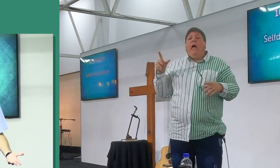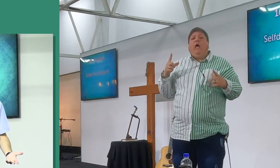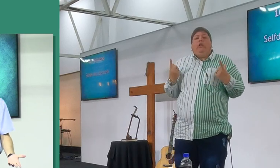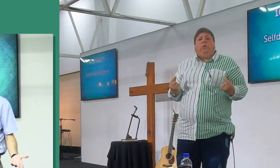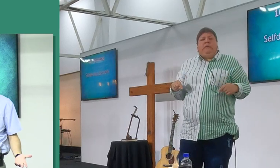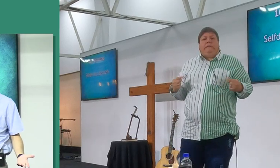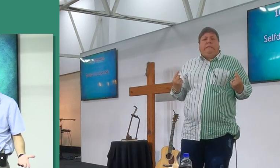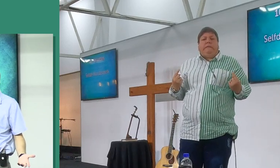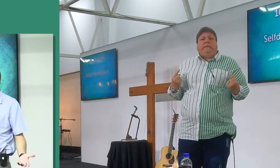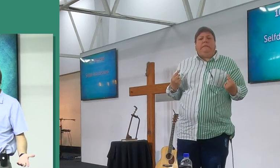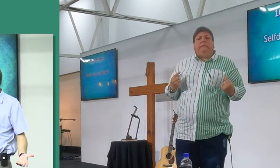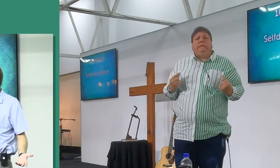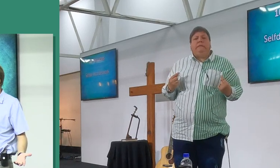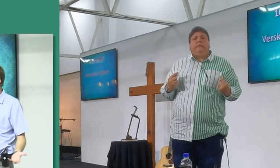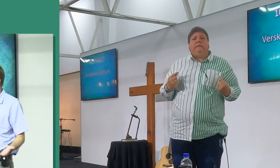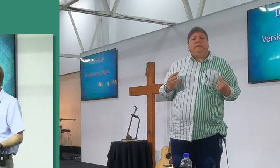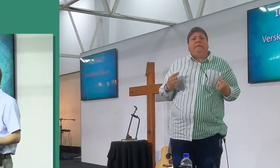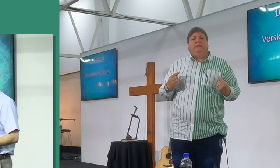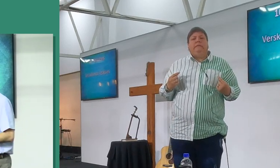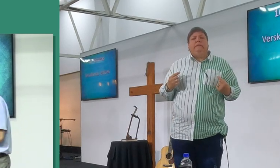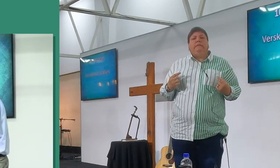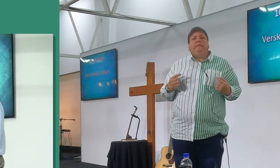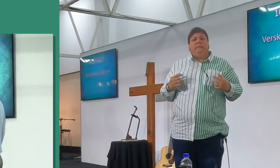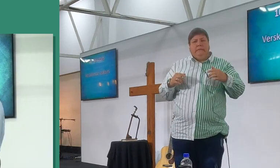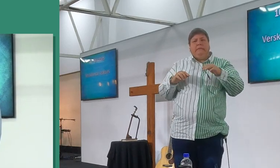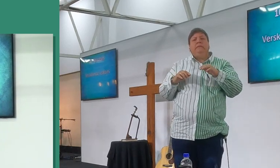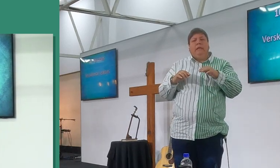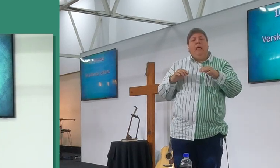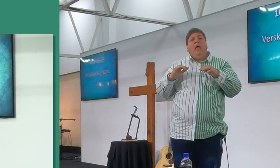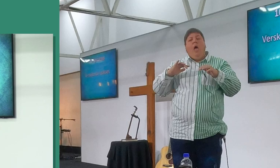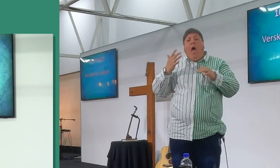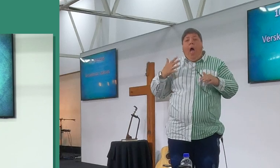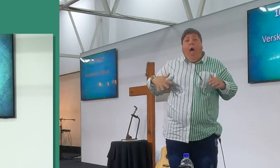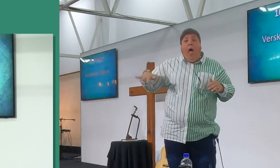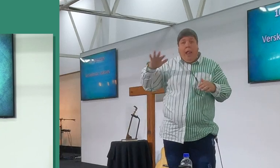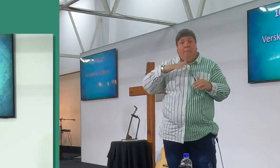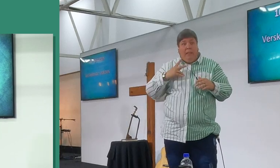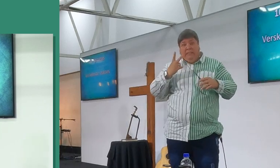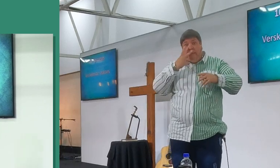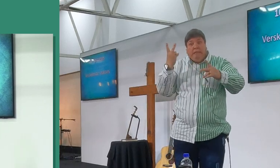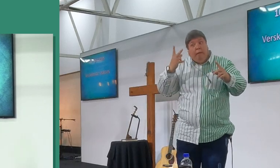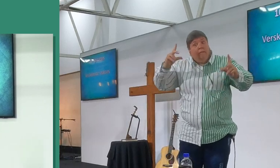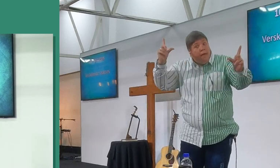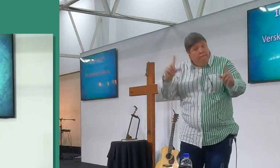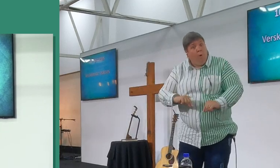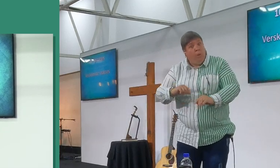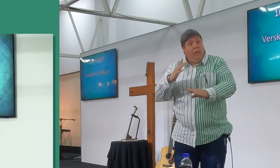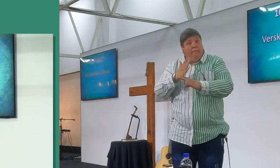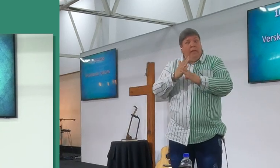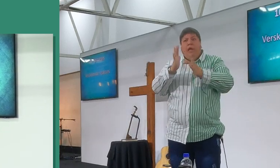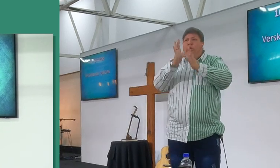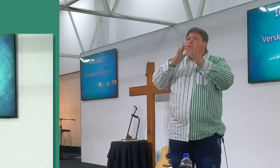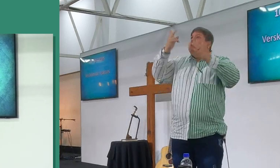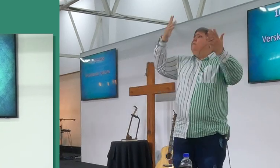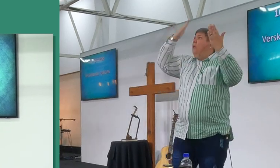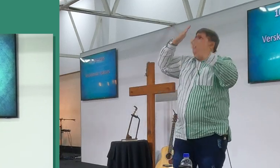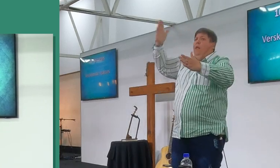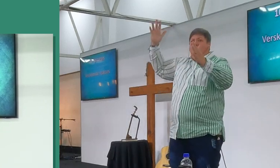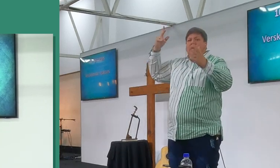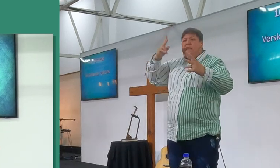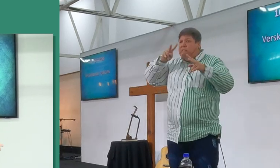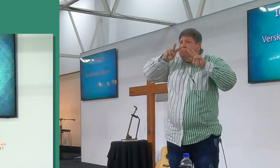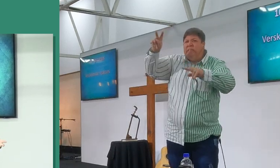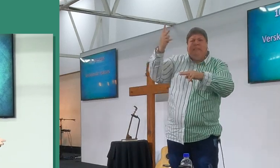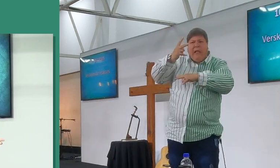Julle, is dit nie so nie? En, hulle het allemaal die selfde wonderwerk beleef, hulle het allemaal die selfde Jesus gesien, hulle het allemaal die